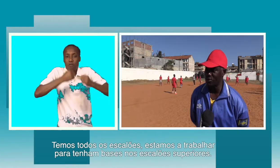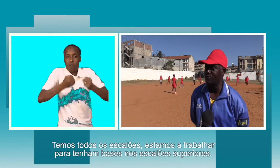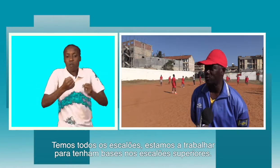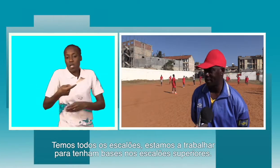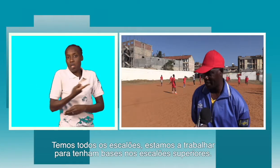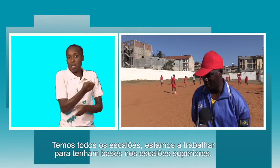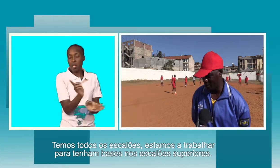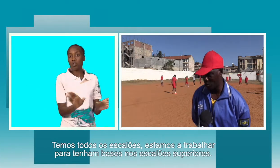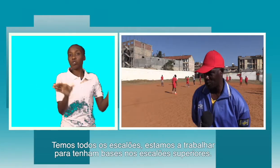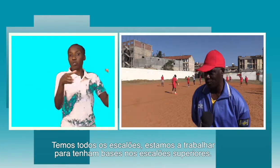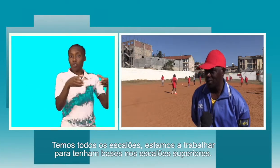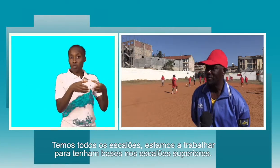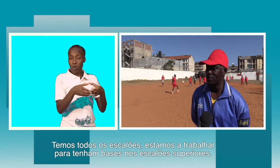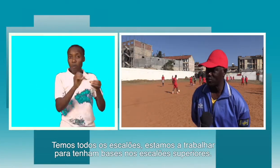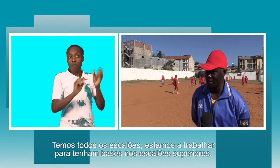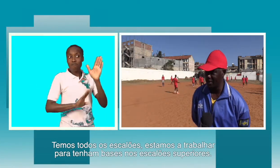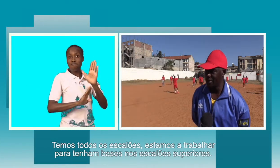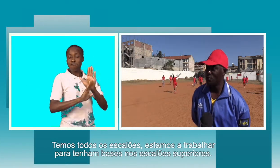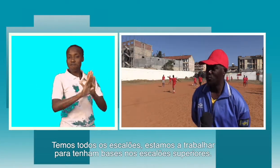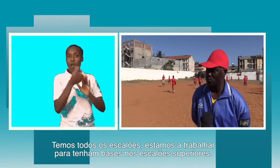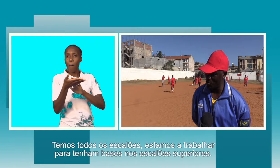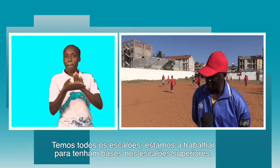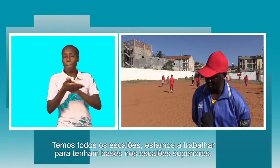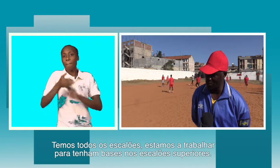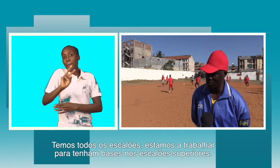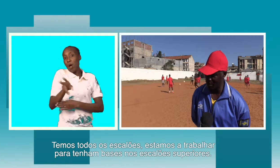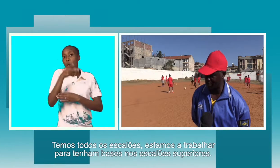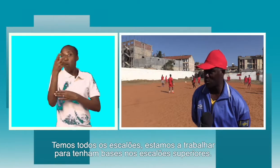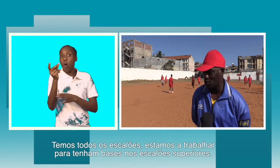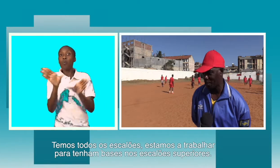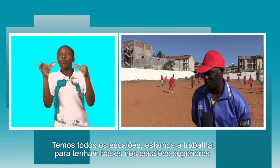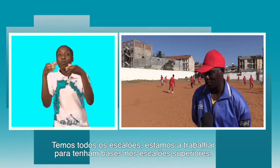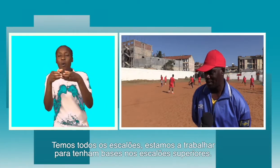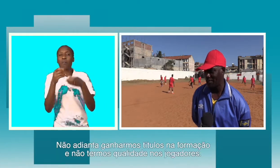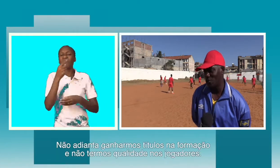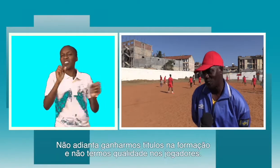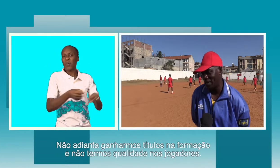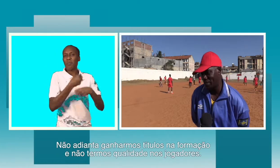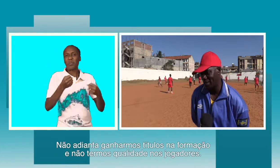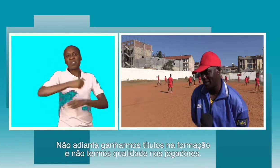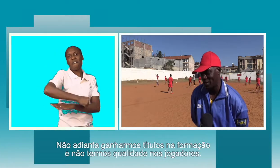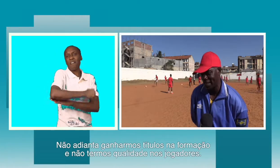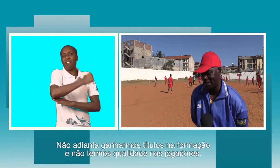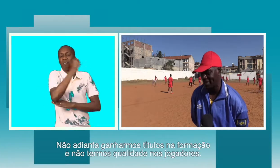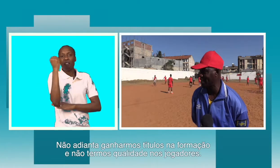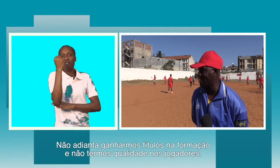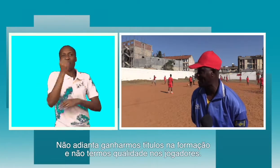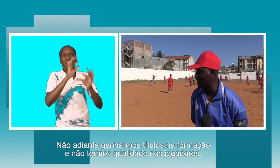termos de potenciar os mesmos jogadores, para subir com bases sustentáveis para outros escalões. Porque não vale a pena, não adianta a gente ganhar